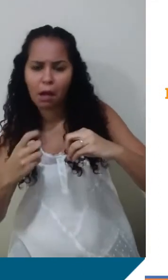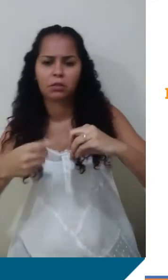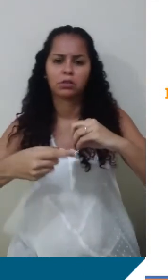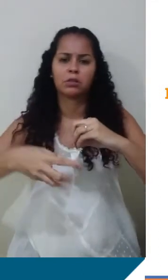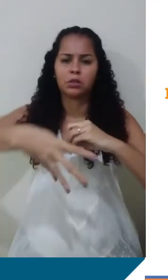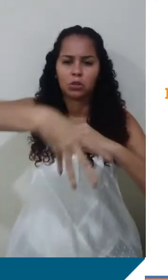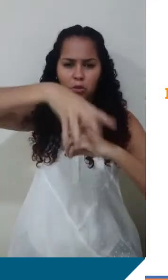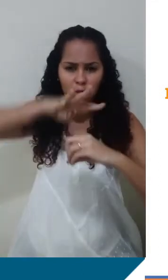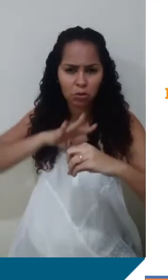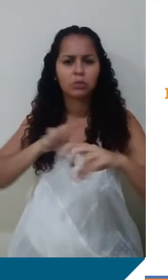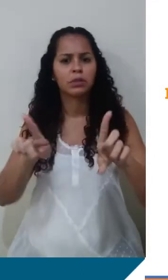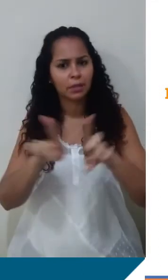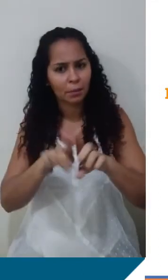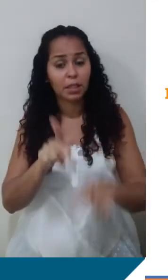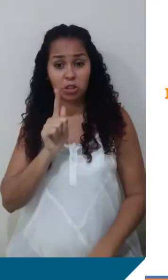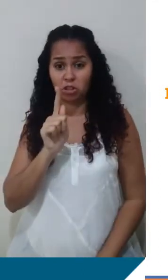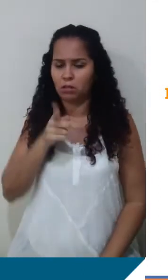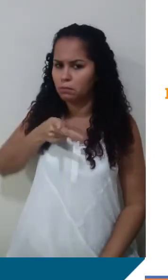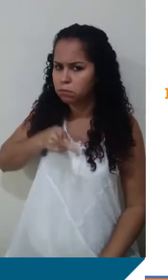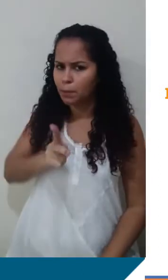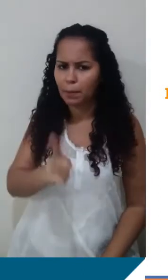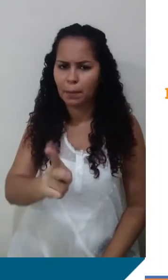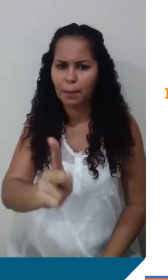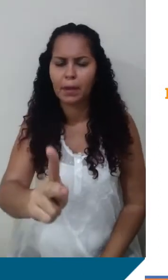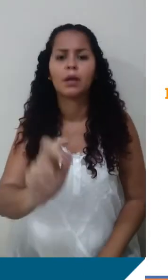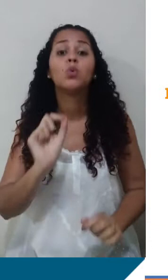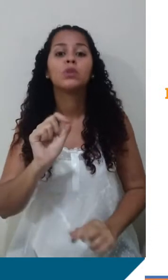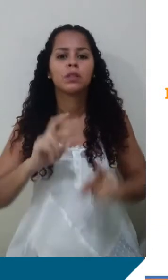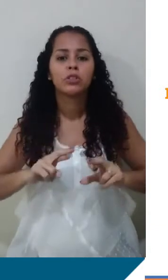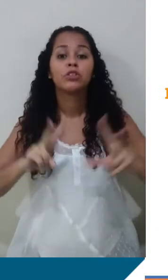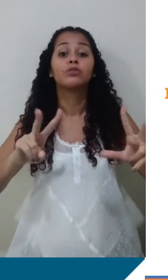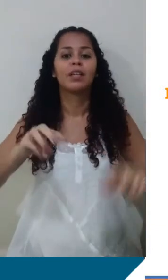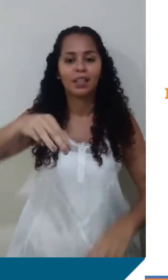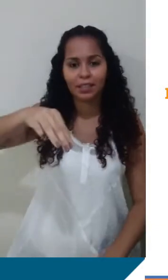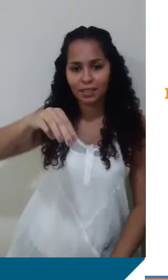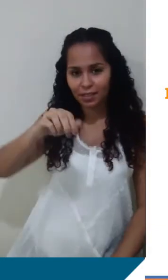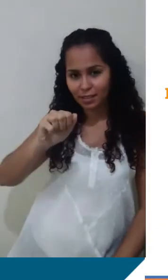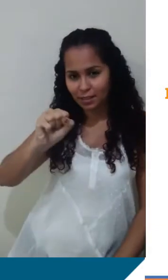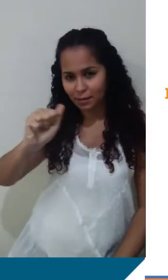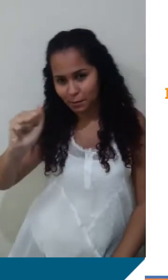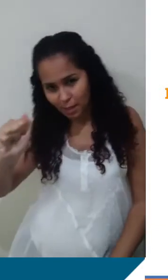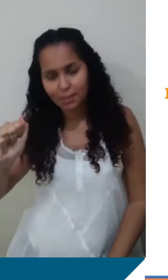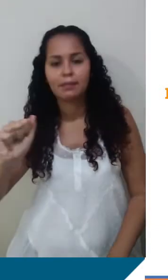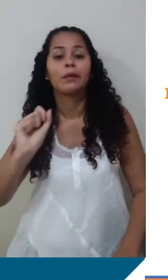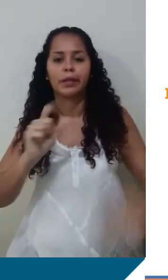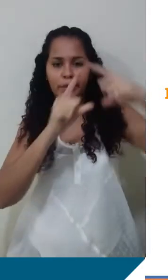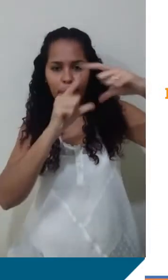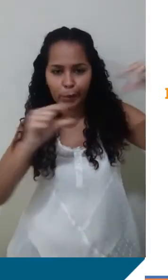O G vai ser sempre o mesmo? O G vai ser sempre o mesmo. O que a gente vai ter de diferente? A massa, massa da Lua, massa da Terra, massa de